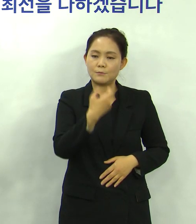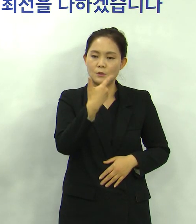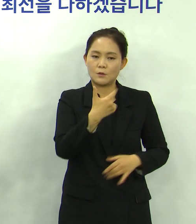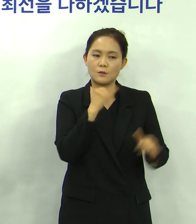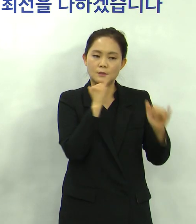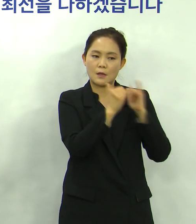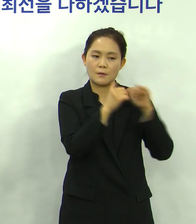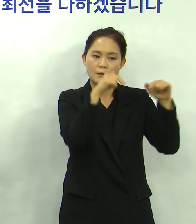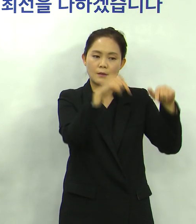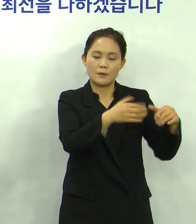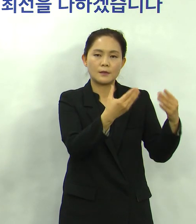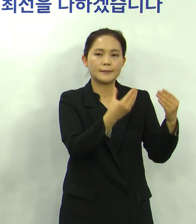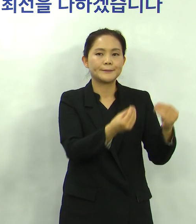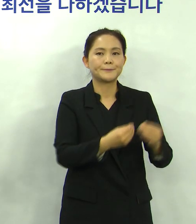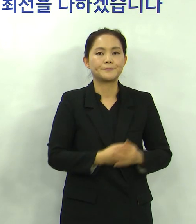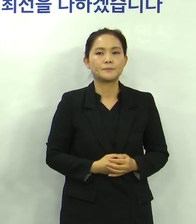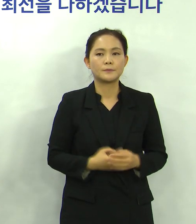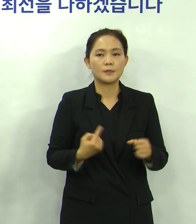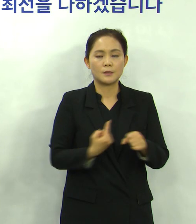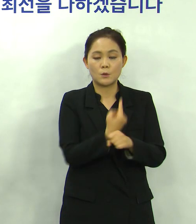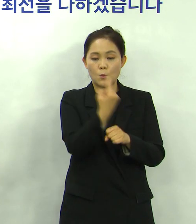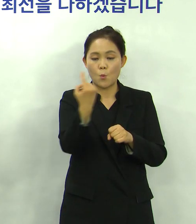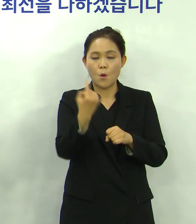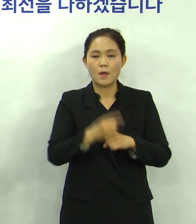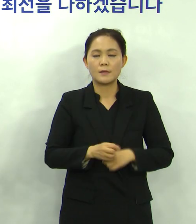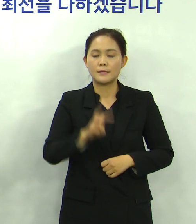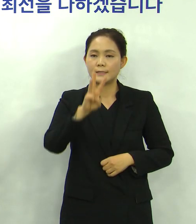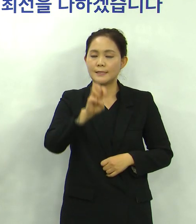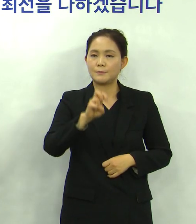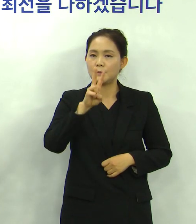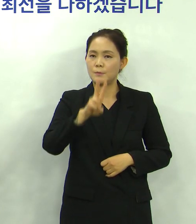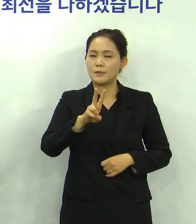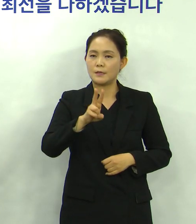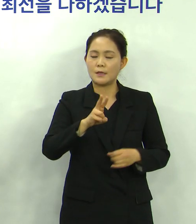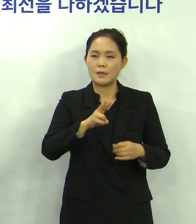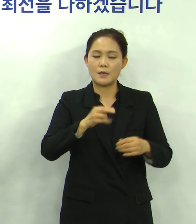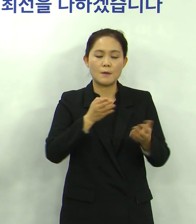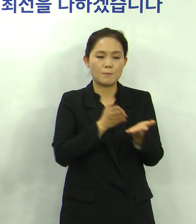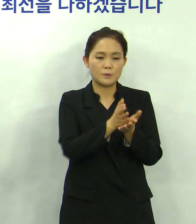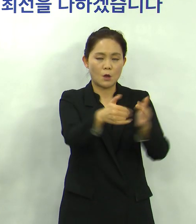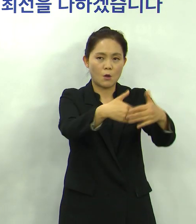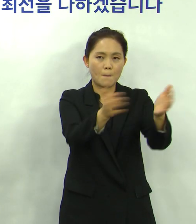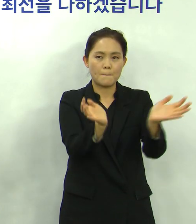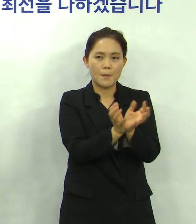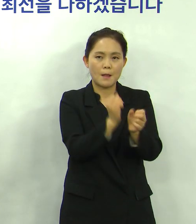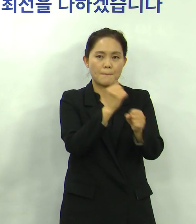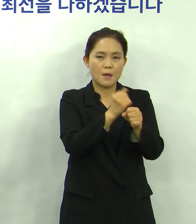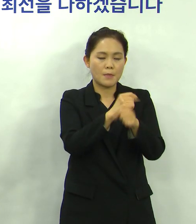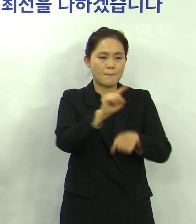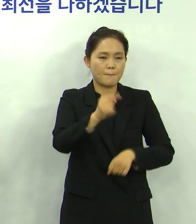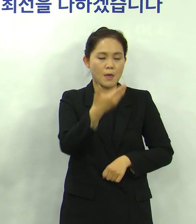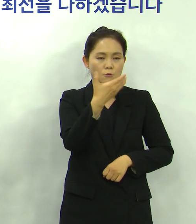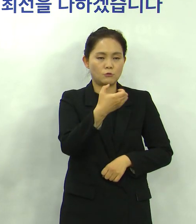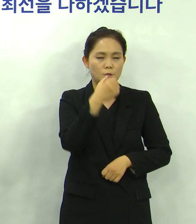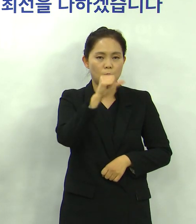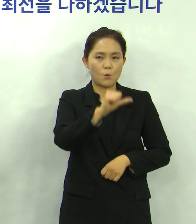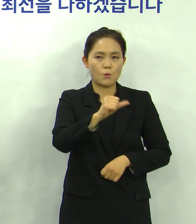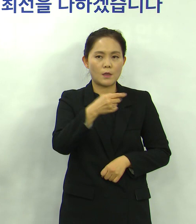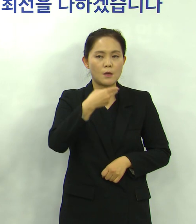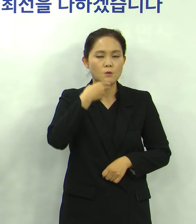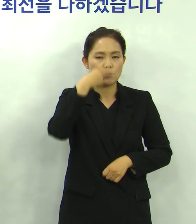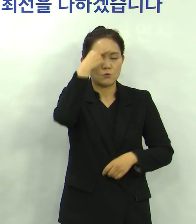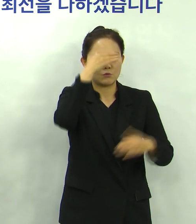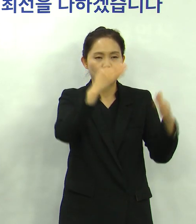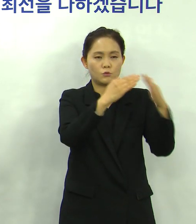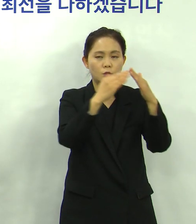진행했습니다 이와는 별도로 32개 점검방을 편성해 195개 유흥주정과